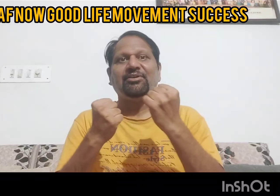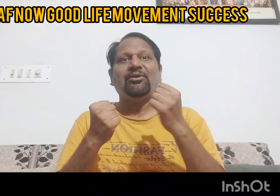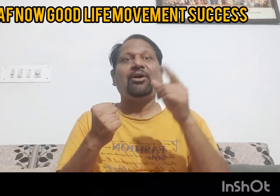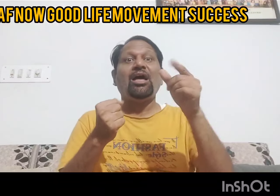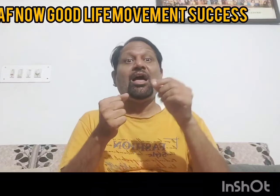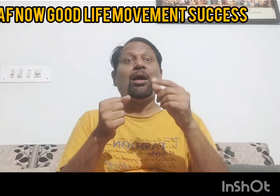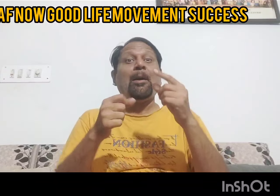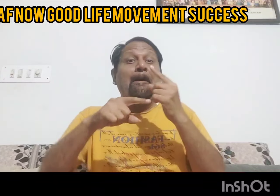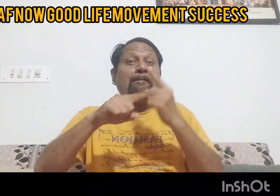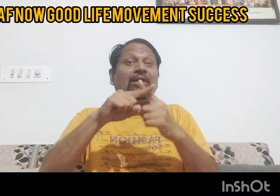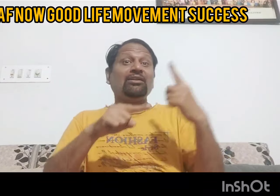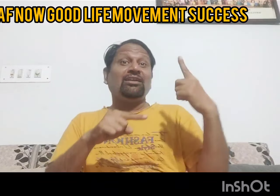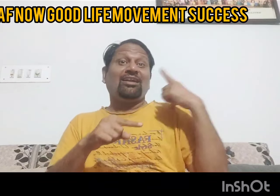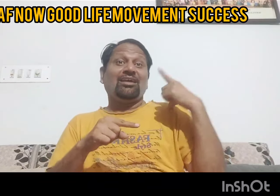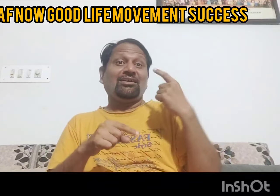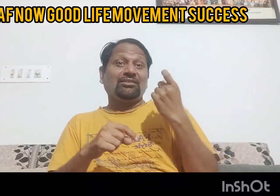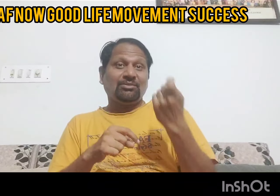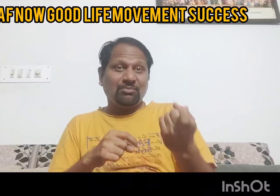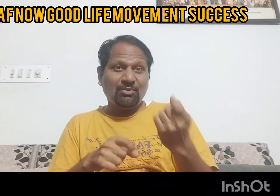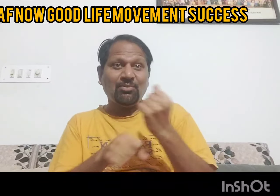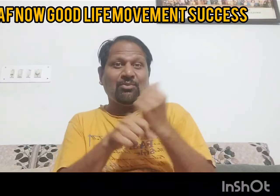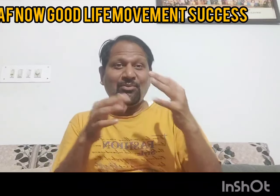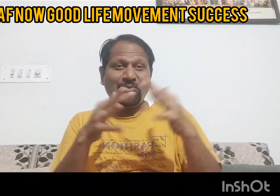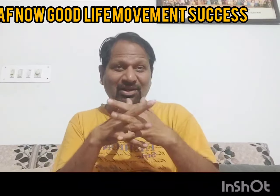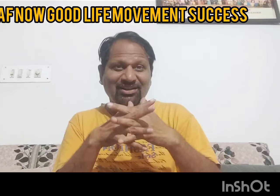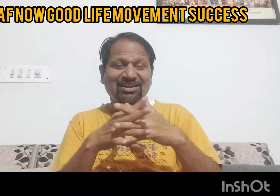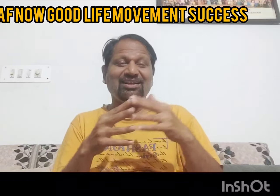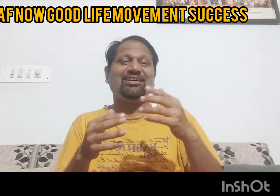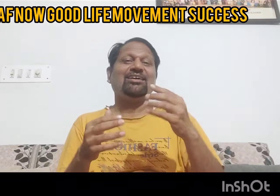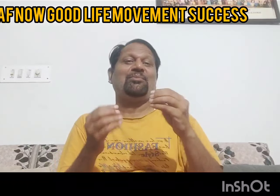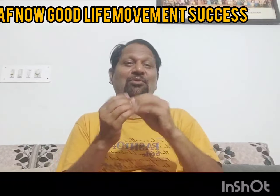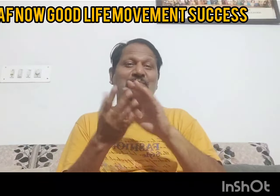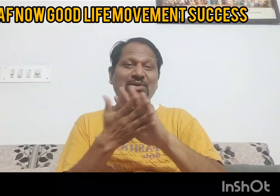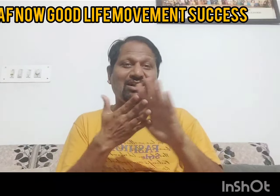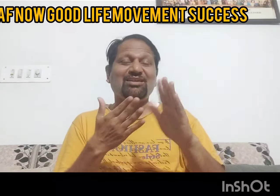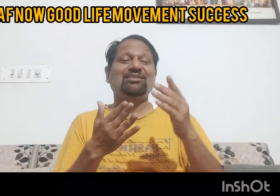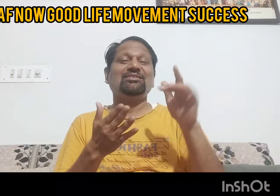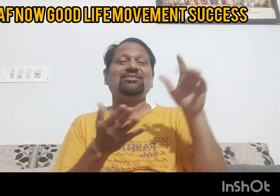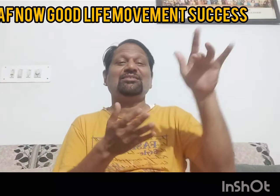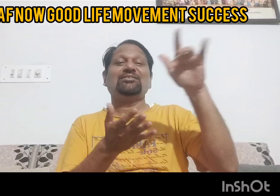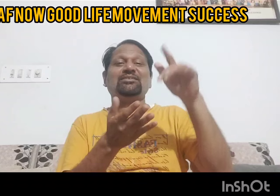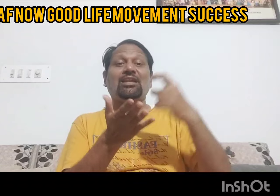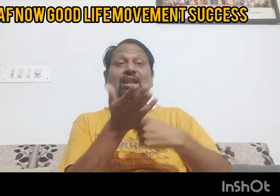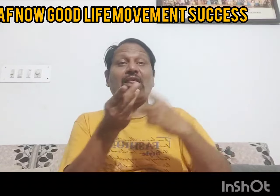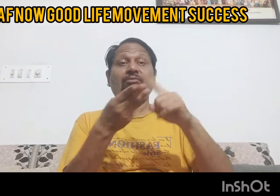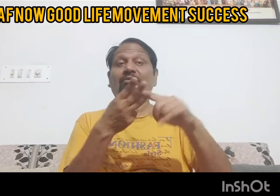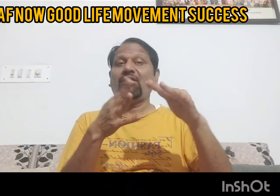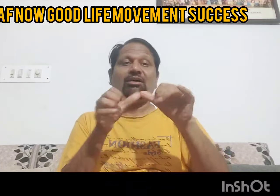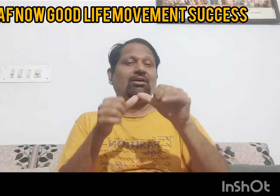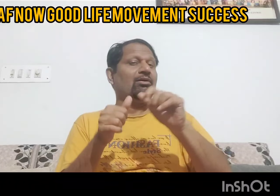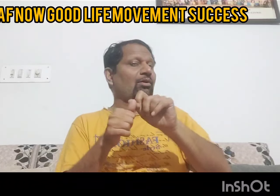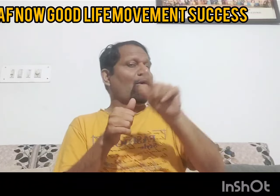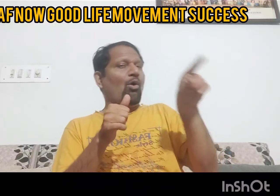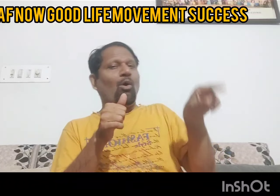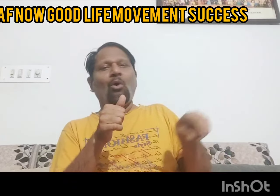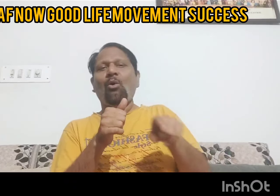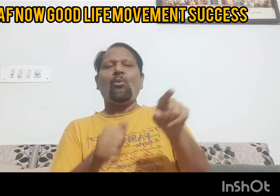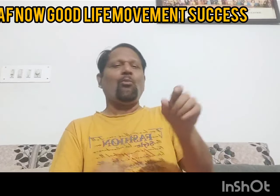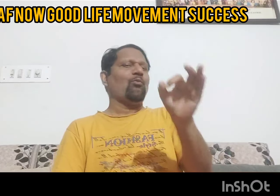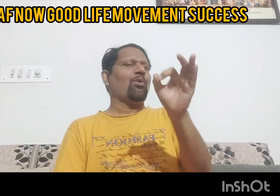इस्टी